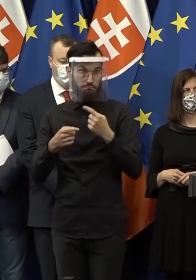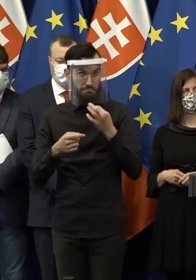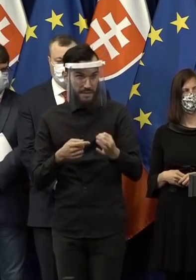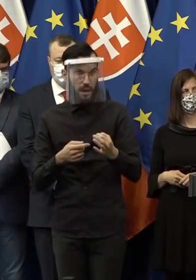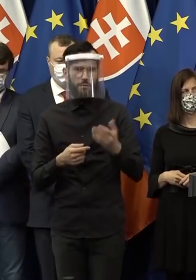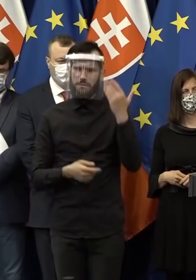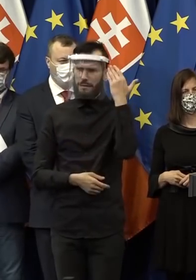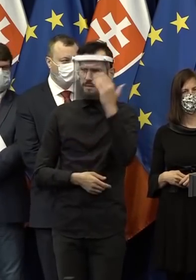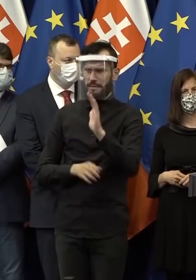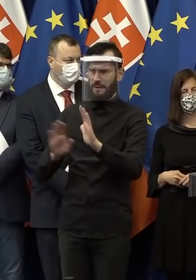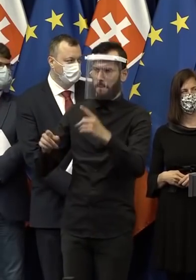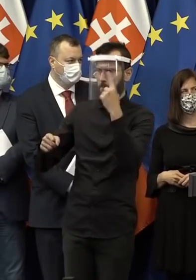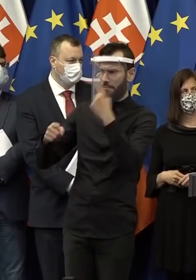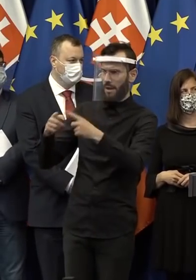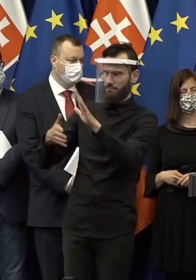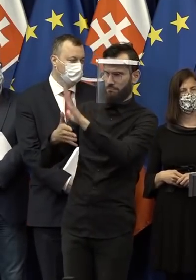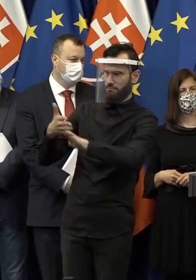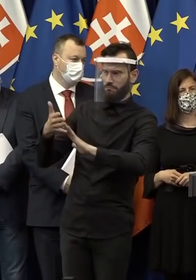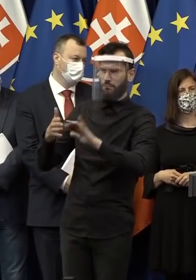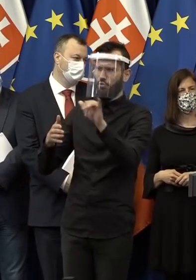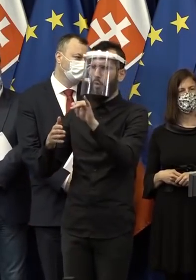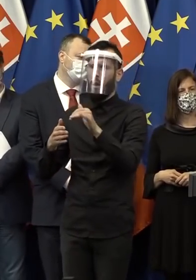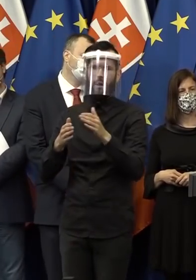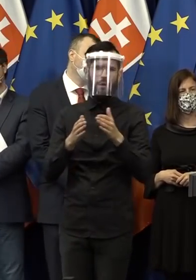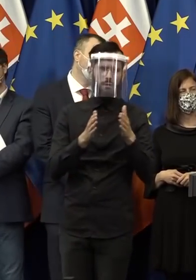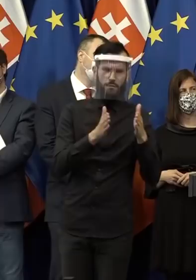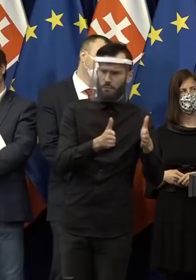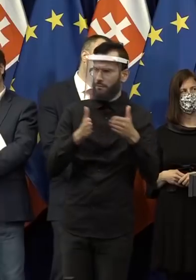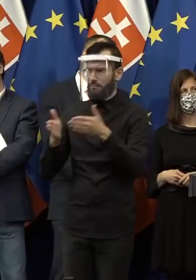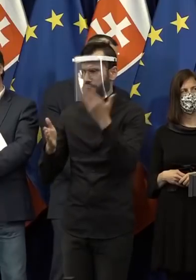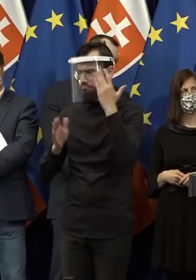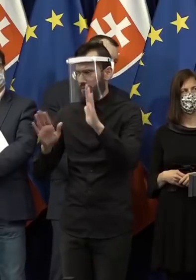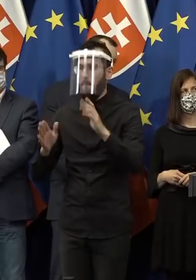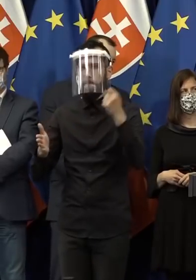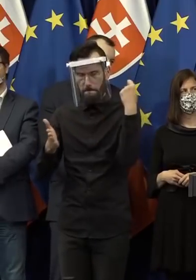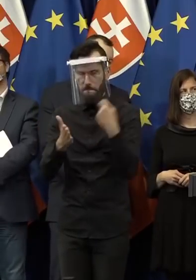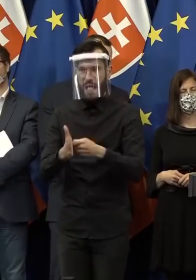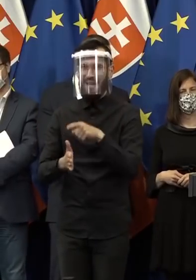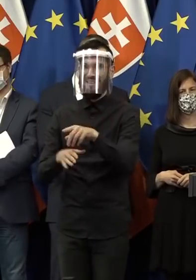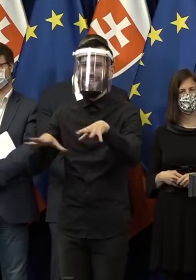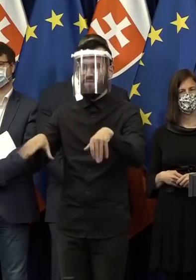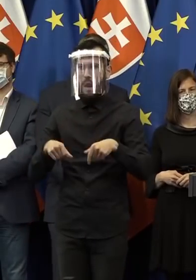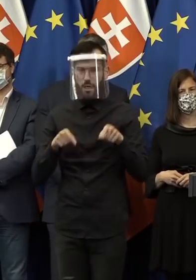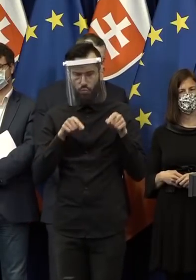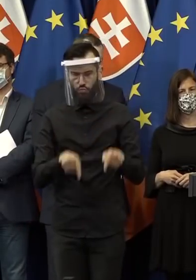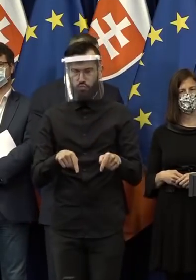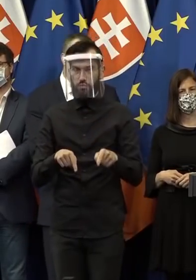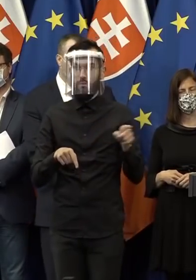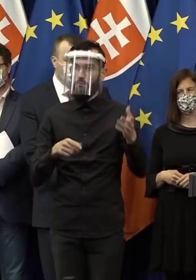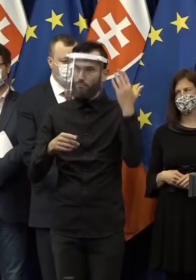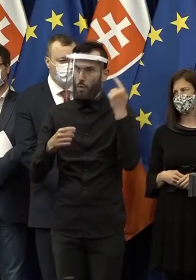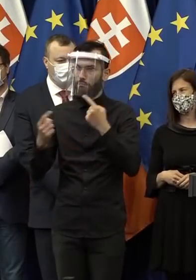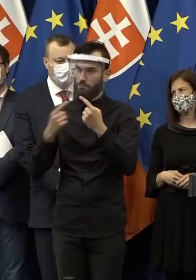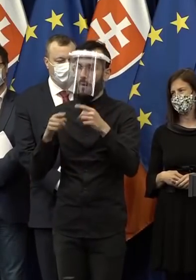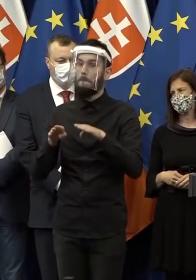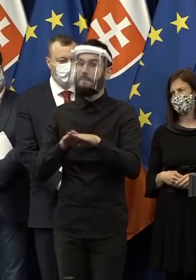ja teda neviem presne o akých verziách hovoríte. Každopádne platí tá, ktorá je tu. A o tejto sme sa aj